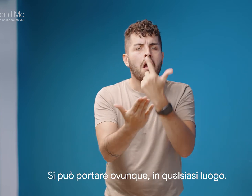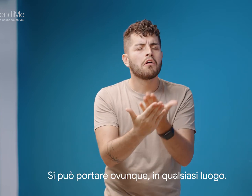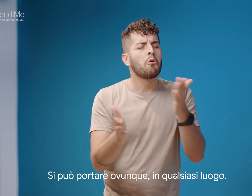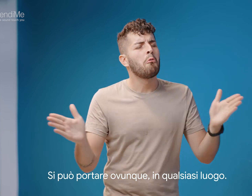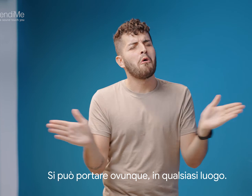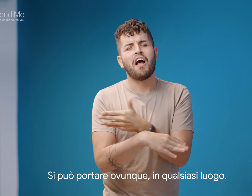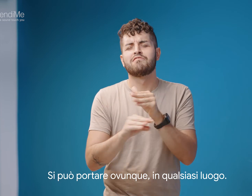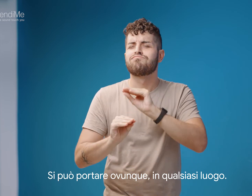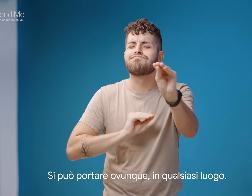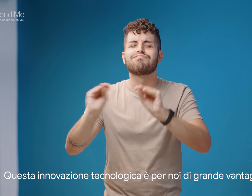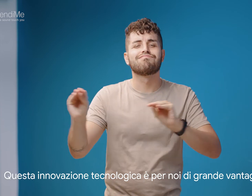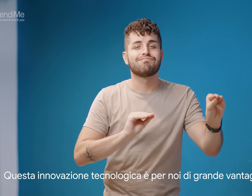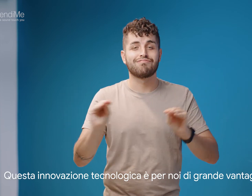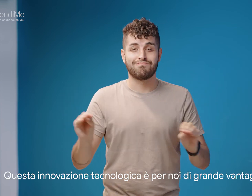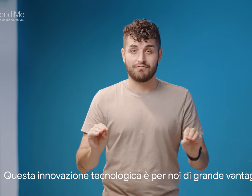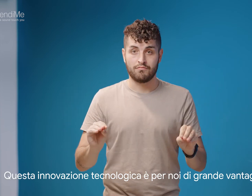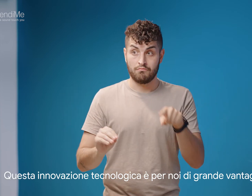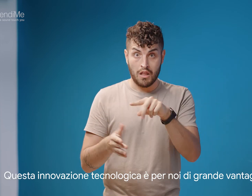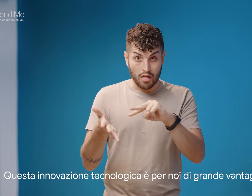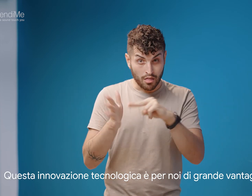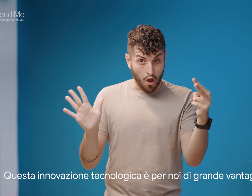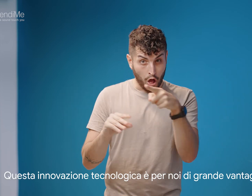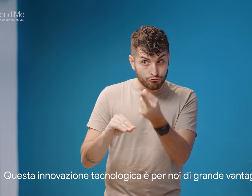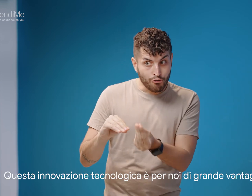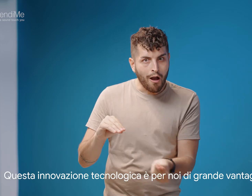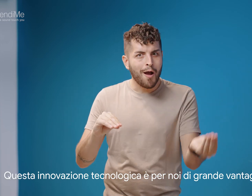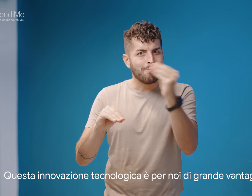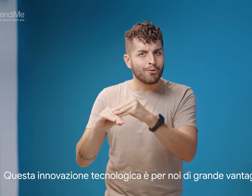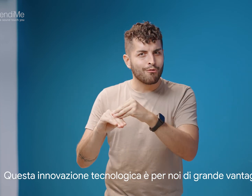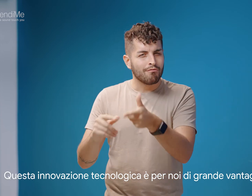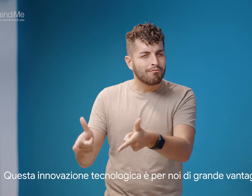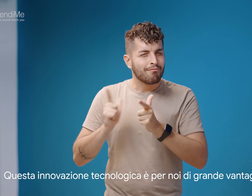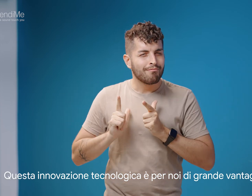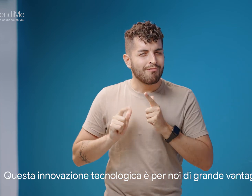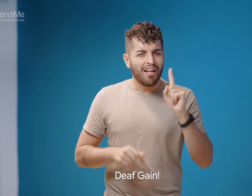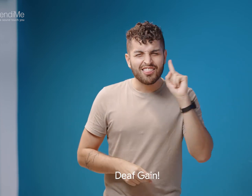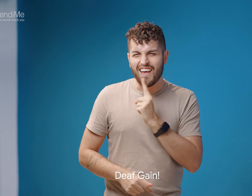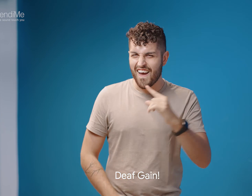in qualsiasi luogo. Questa innovazione tecnologica è per noi di grande vantaggio. Def Game.